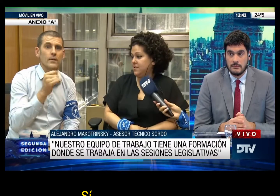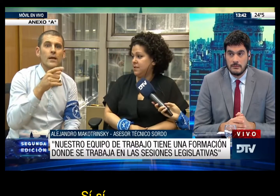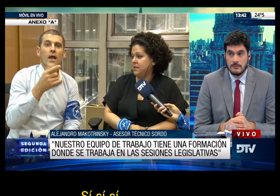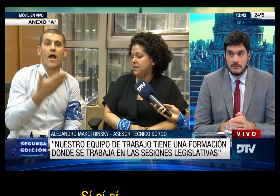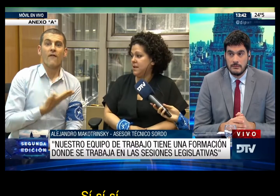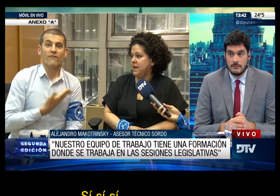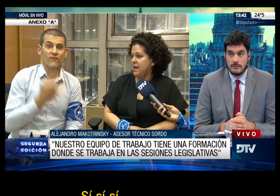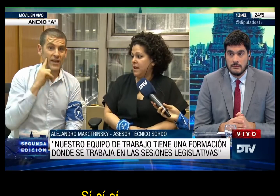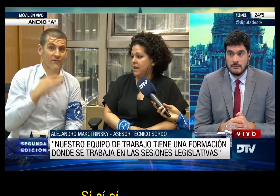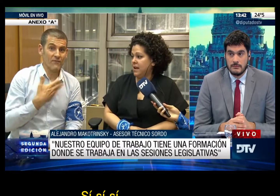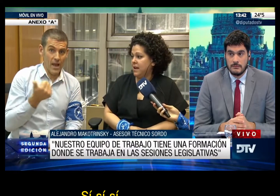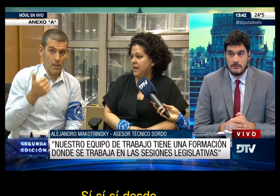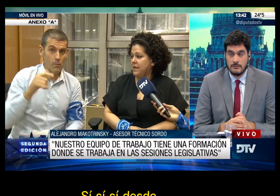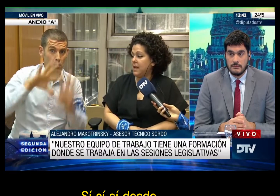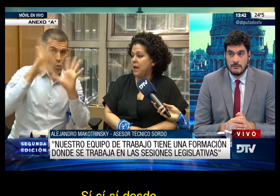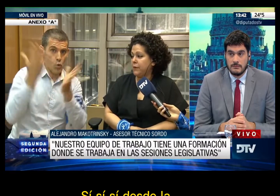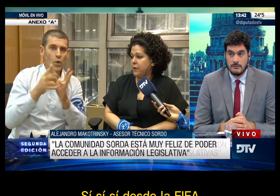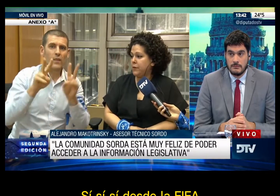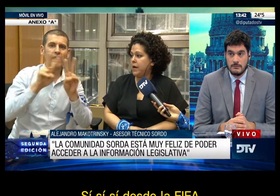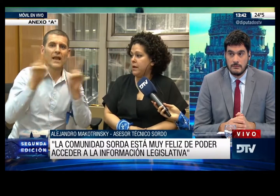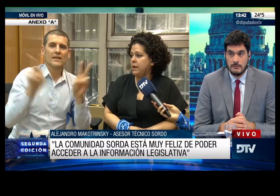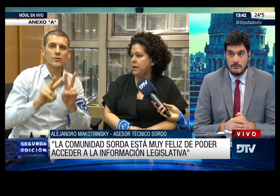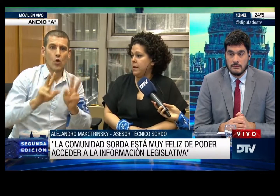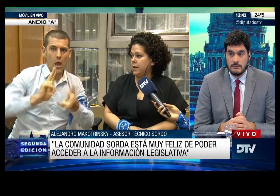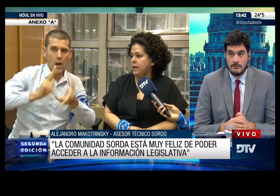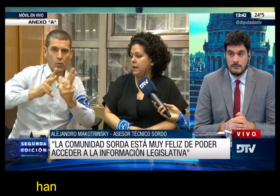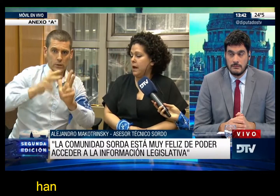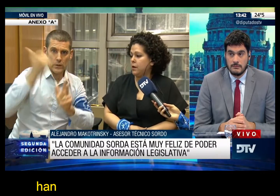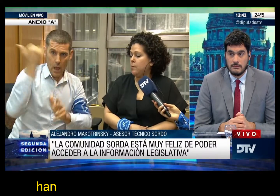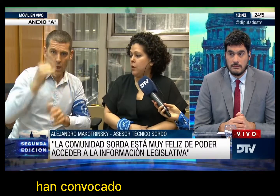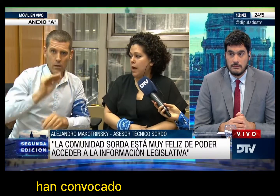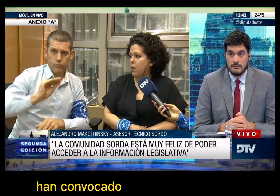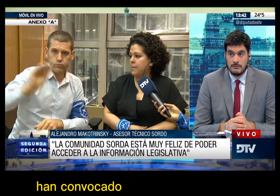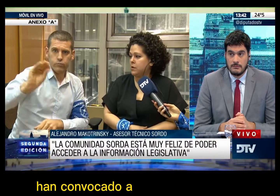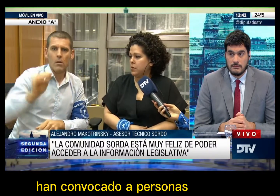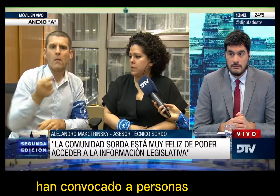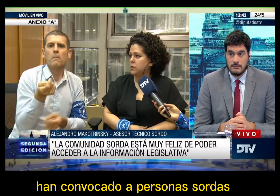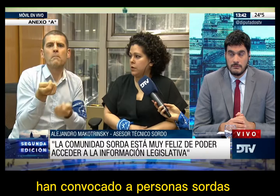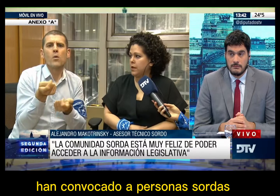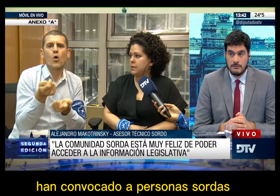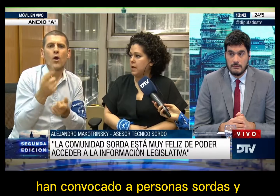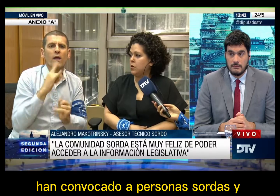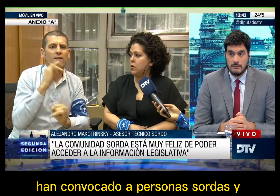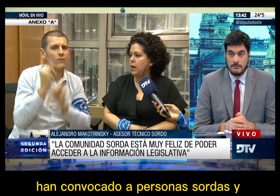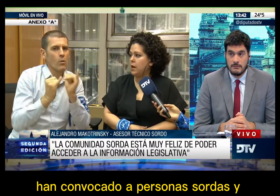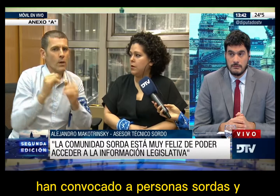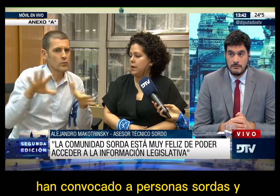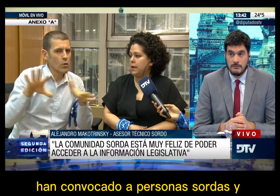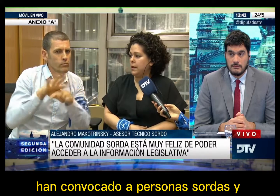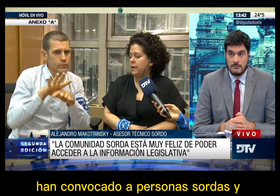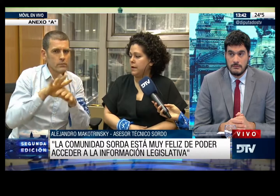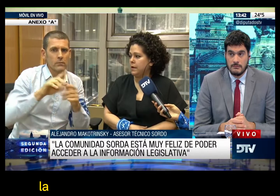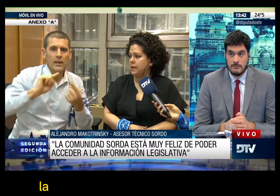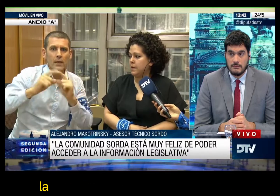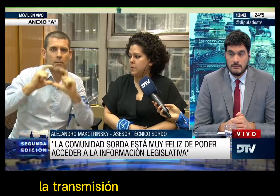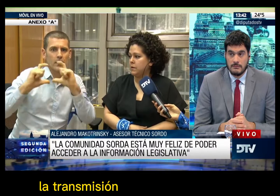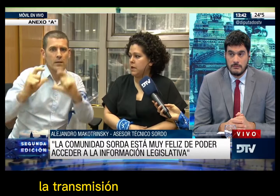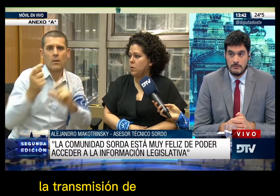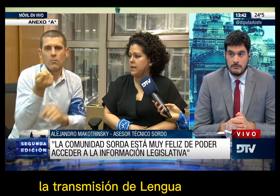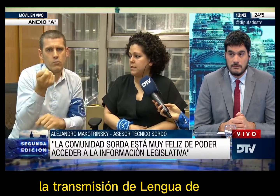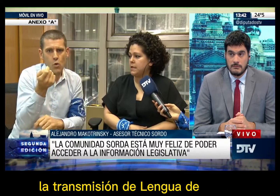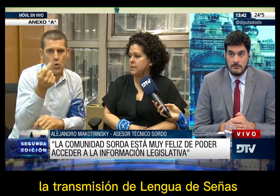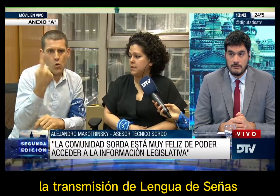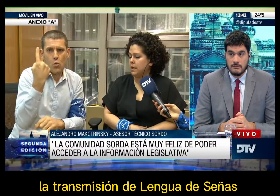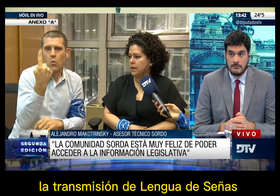Sí, sí, sí. Desde la FIFA han convocado a personas sordas y han colocado la